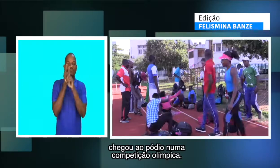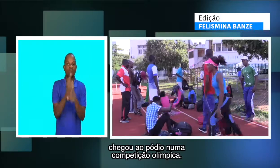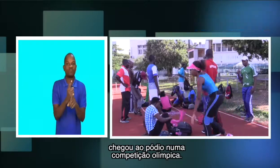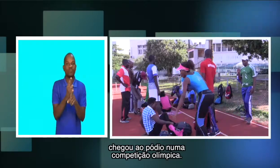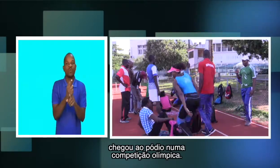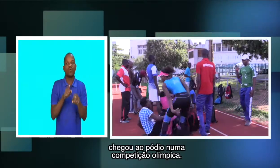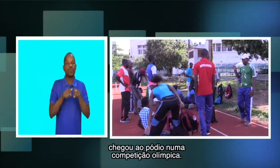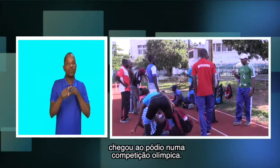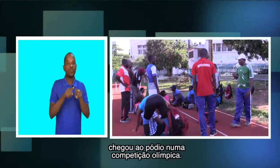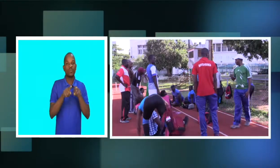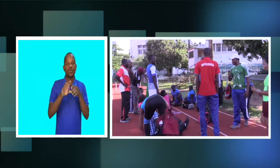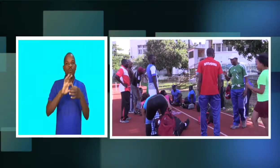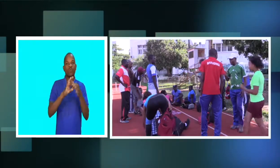numa competição olímpica.